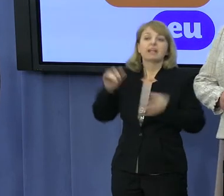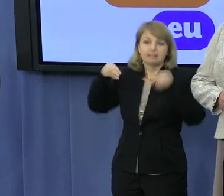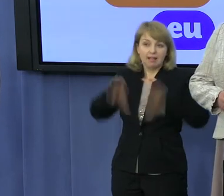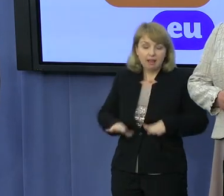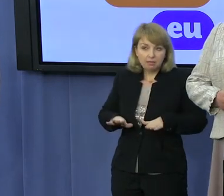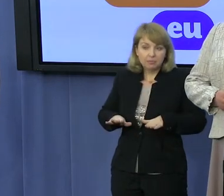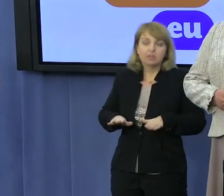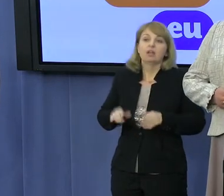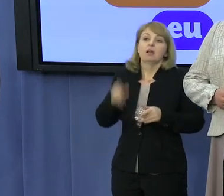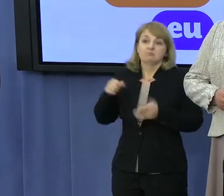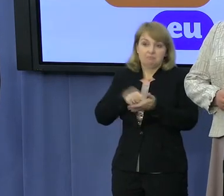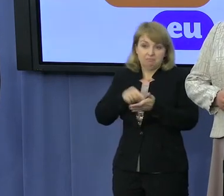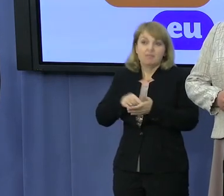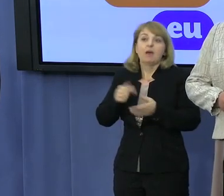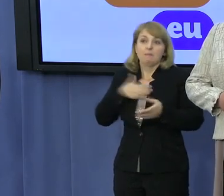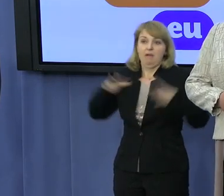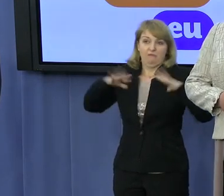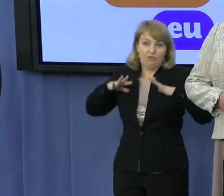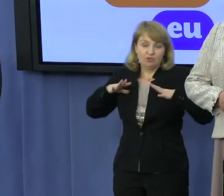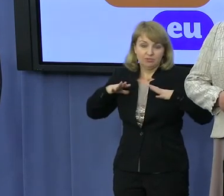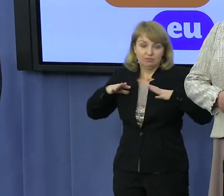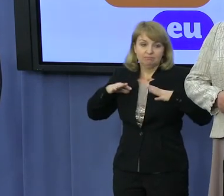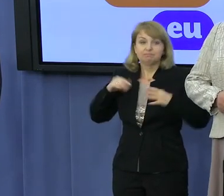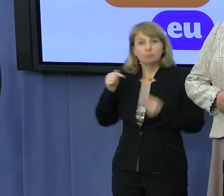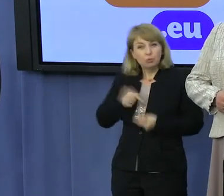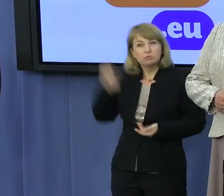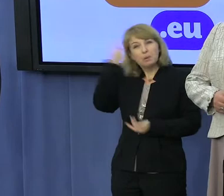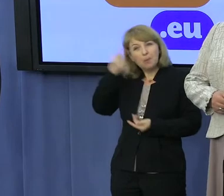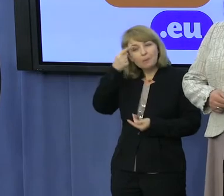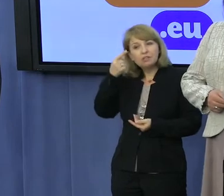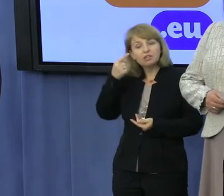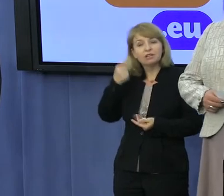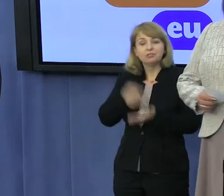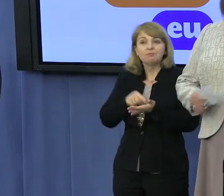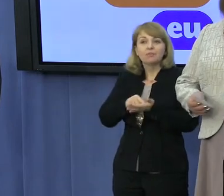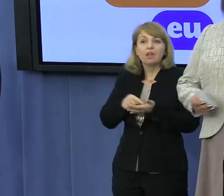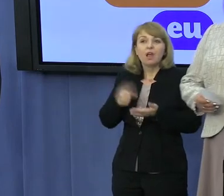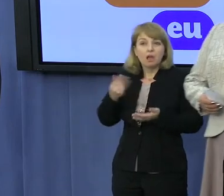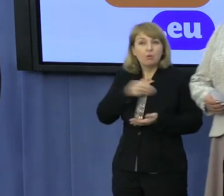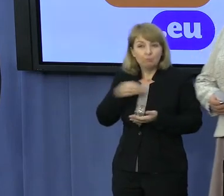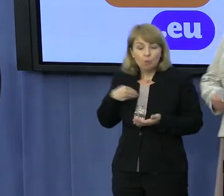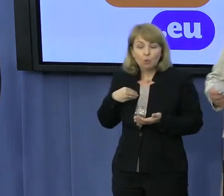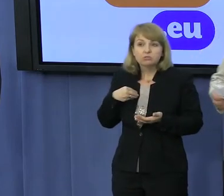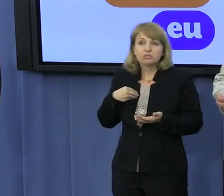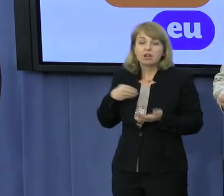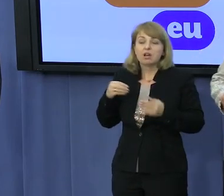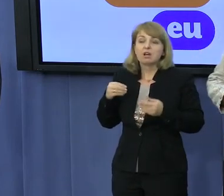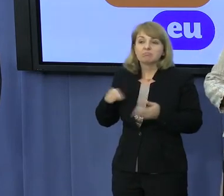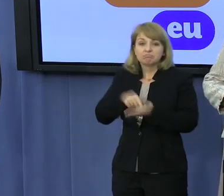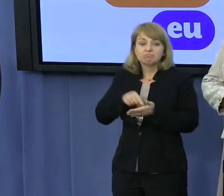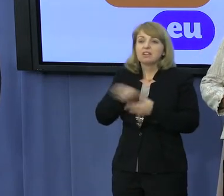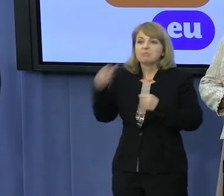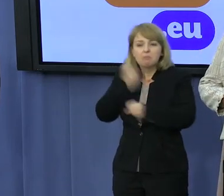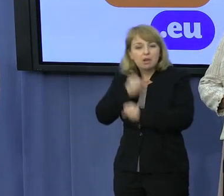pracują. No ale zastanówmy się nad tym przez chwilę. Otóż Polacy są jednym z najbardziej